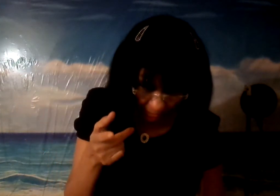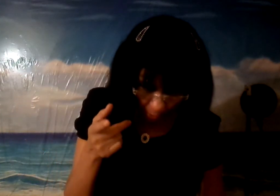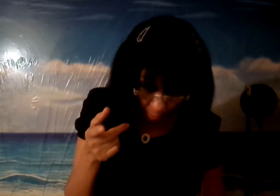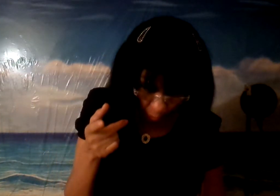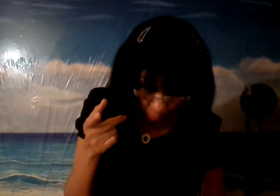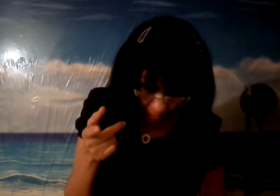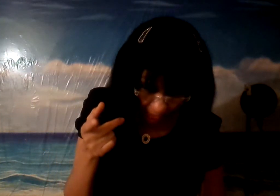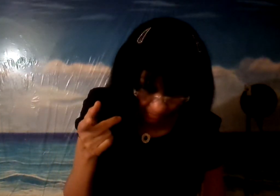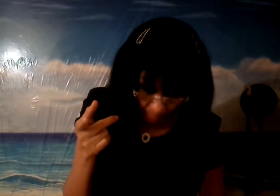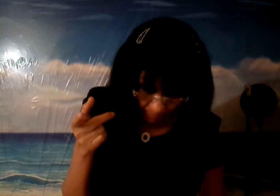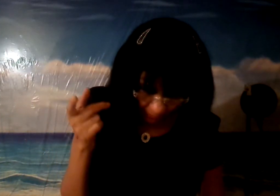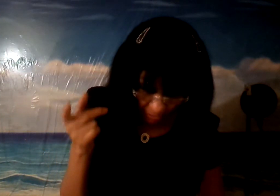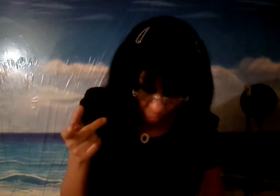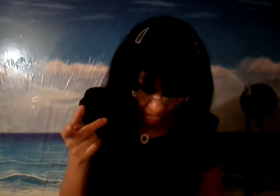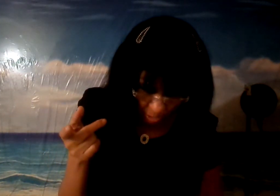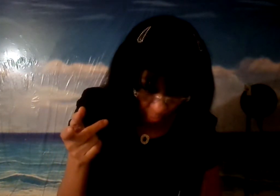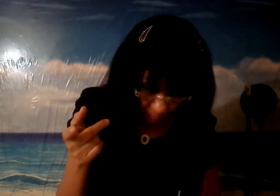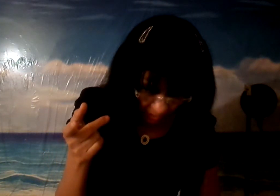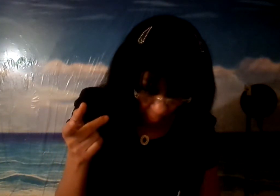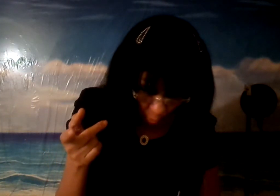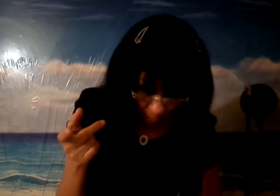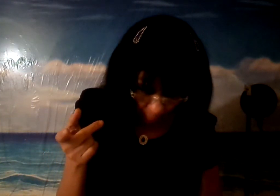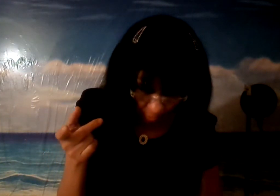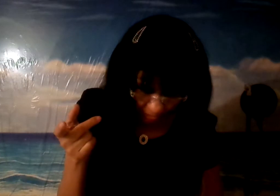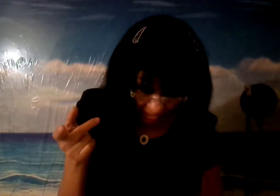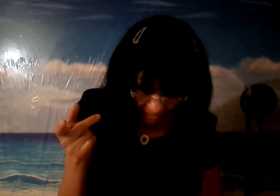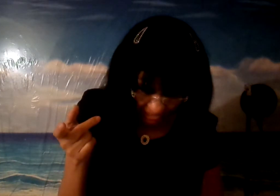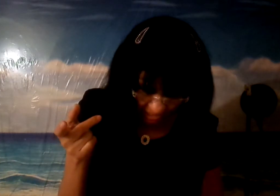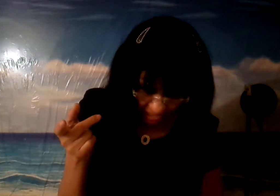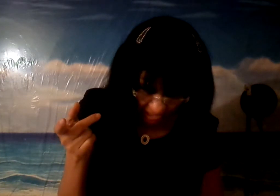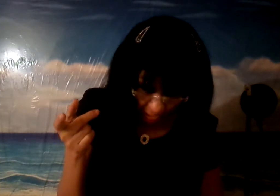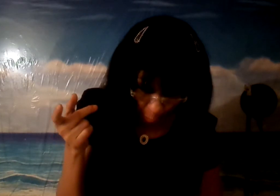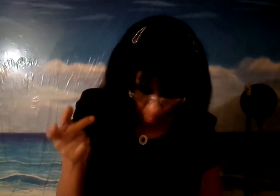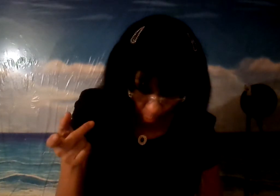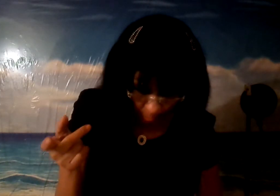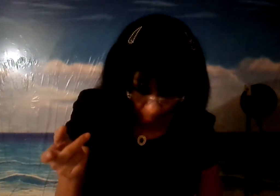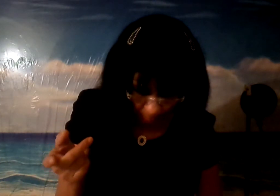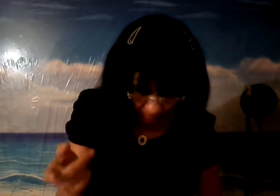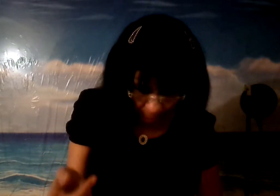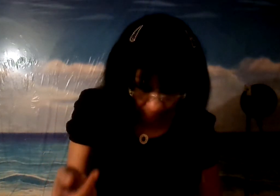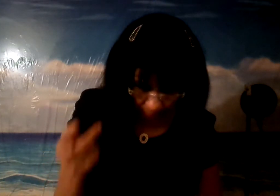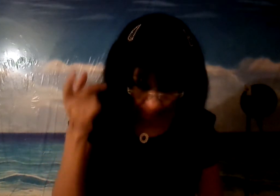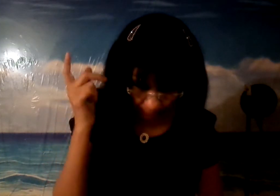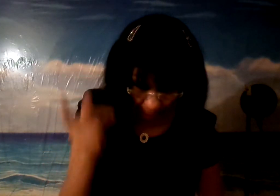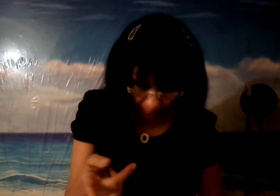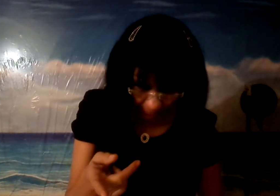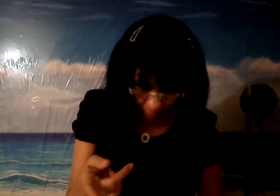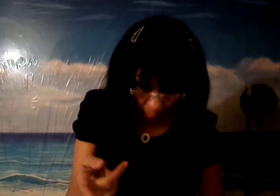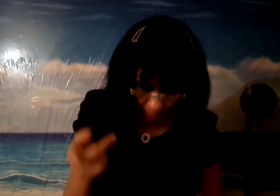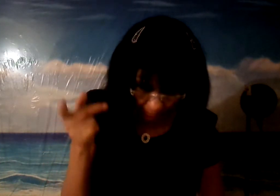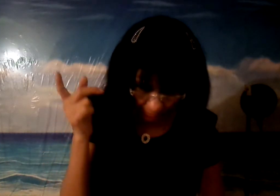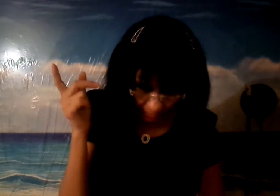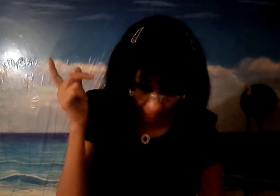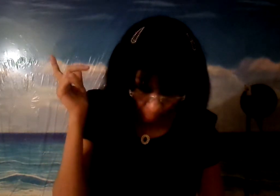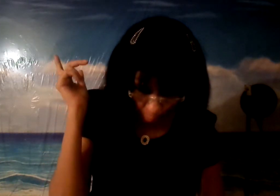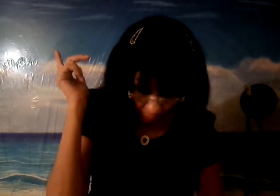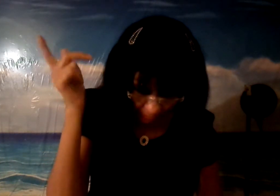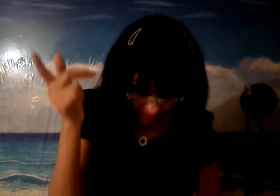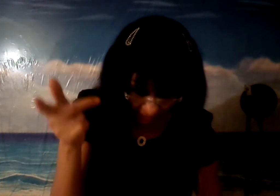la oral resurrección del cuerpo en la existencia del mundo espiritual en la inmodalidad